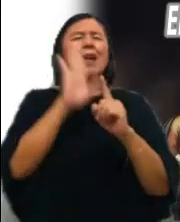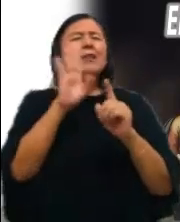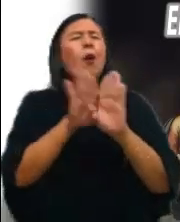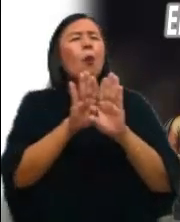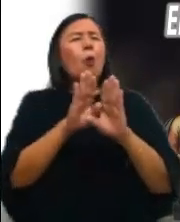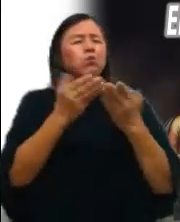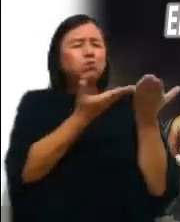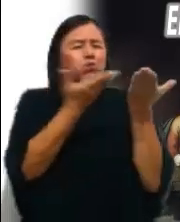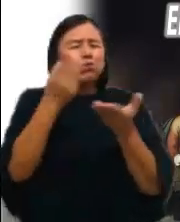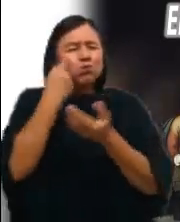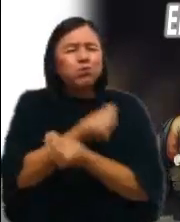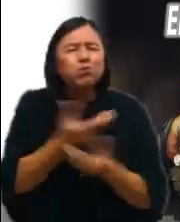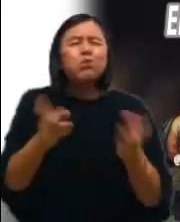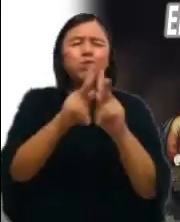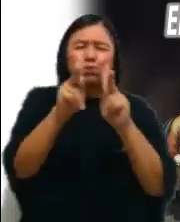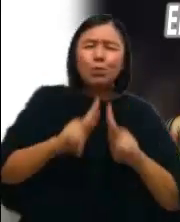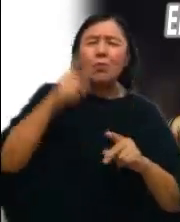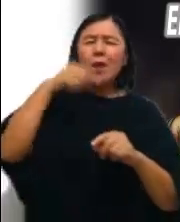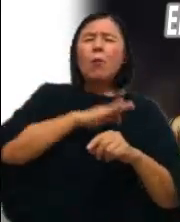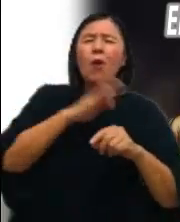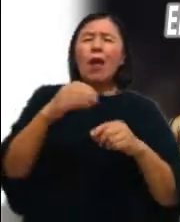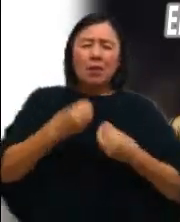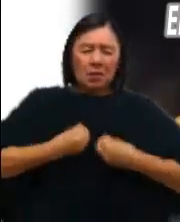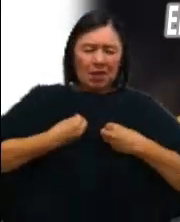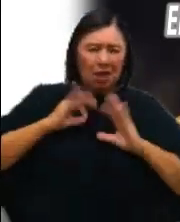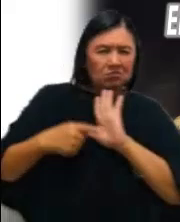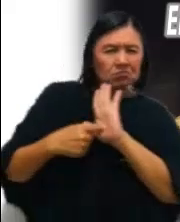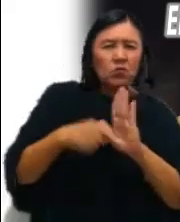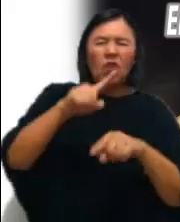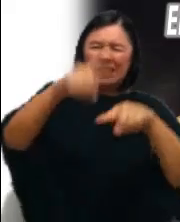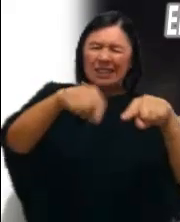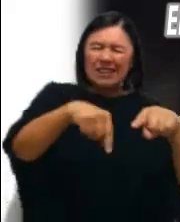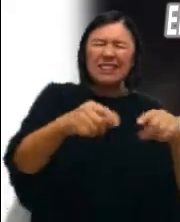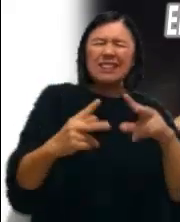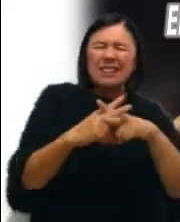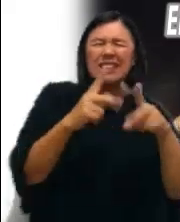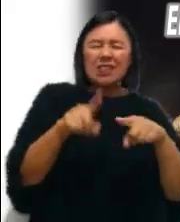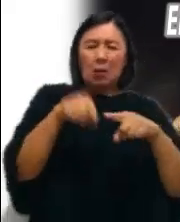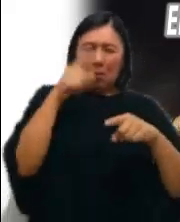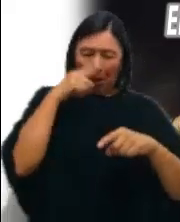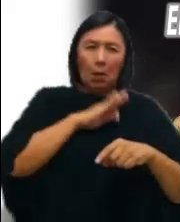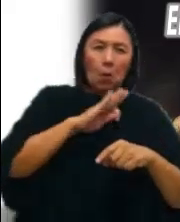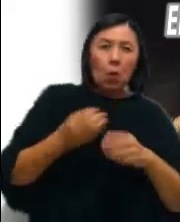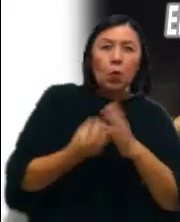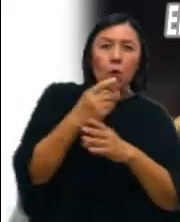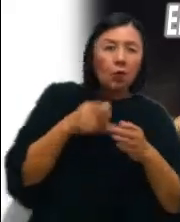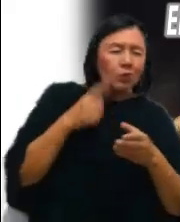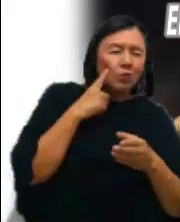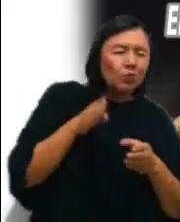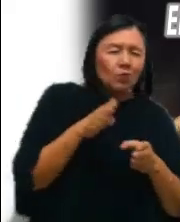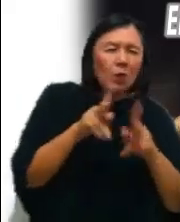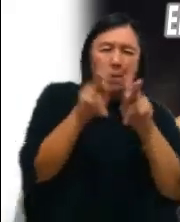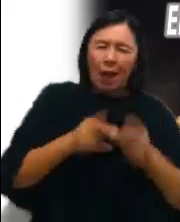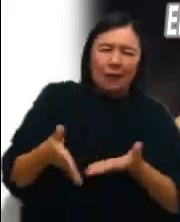amor desarma y construye, ilumina y descubre nuevos caminos para la paz Y todo esto